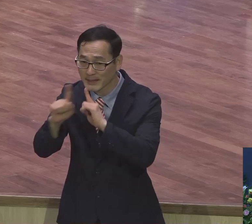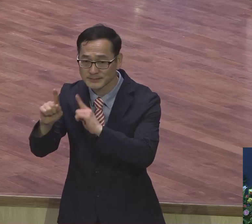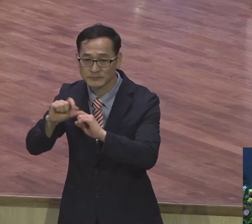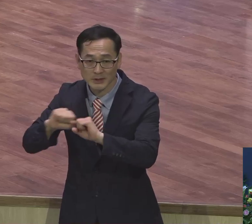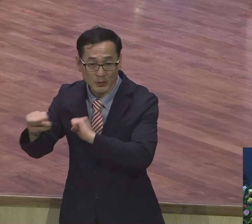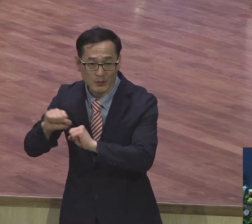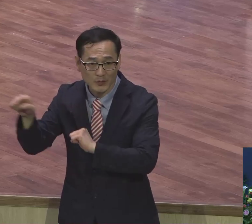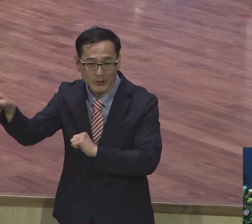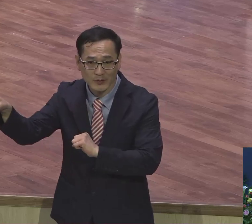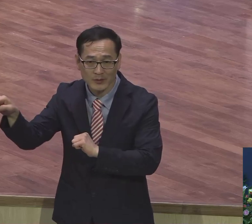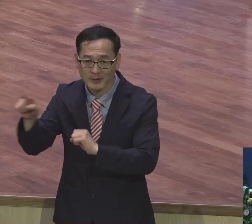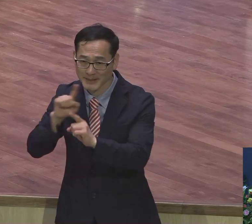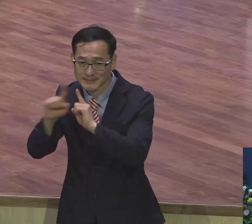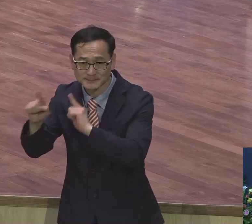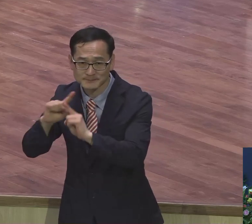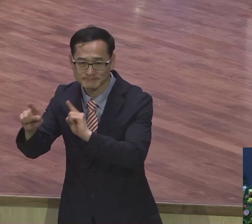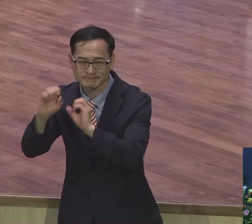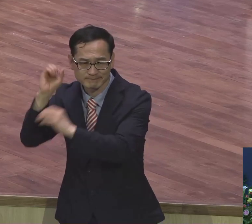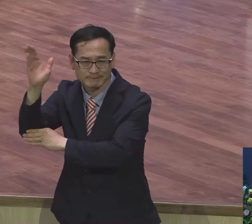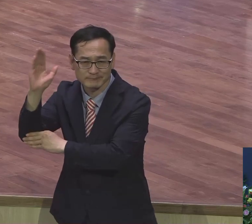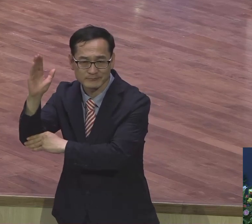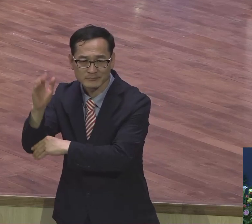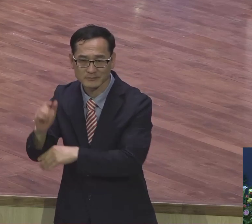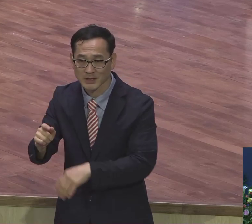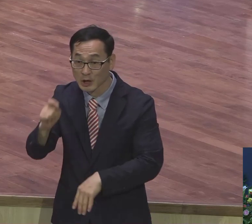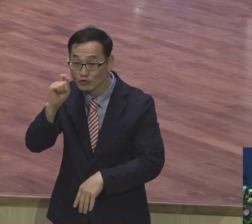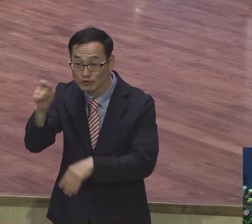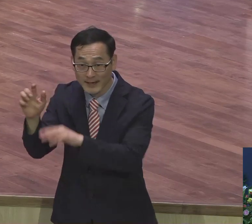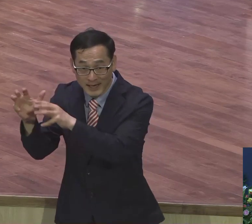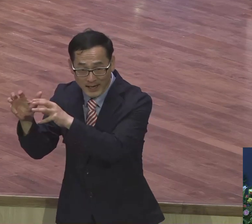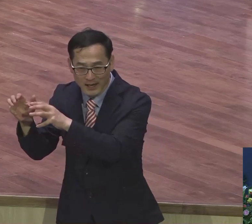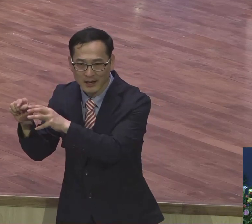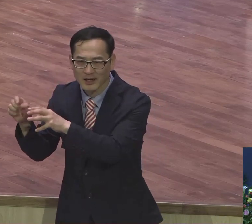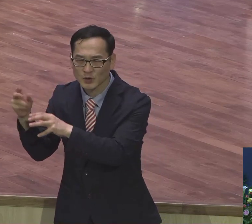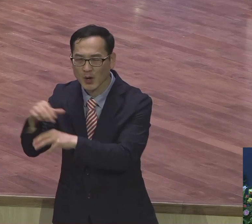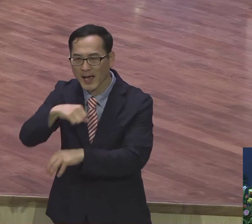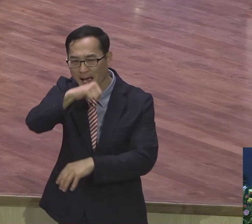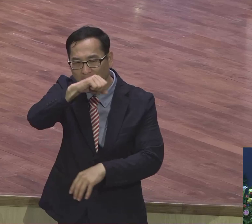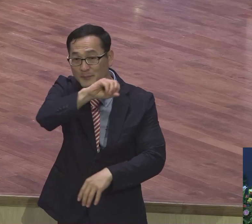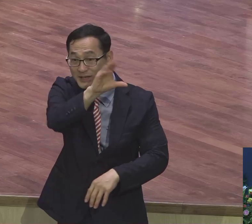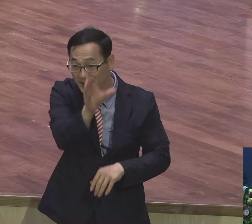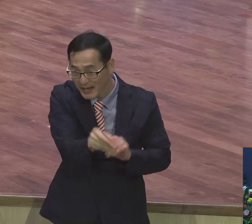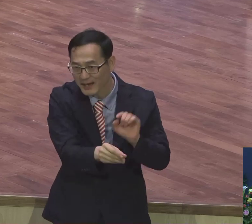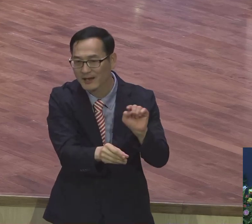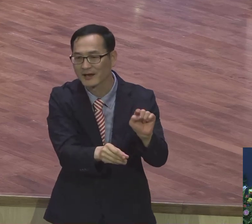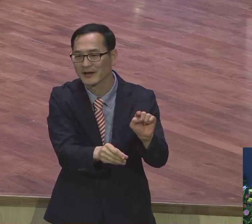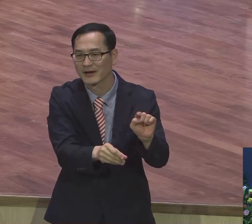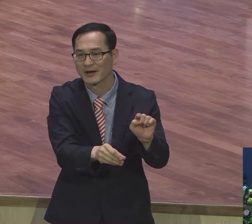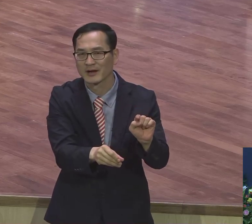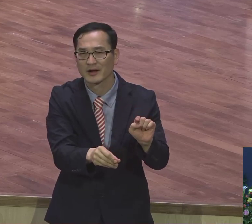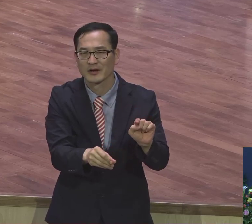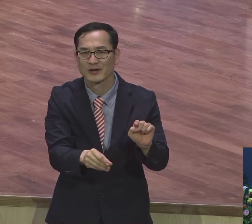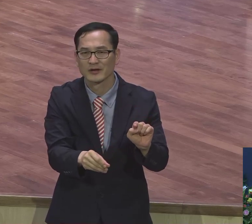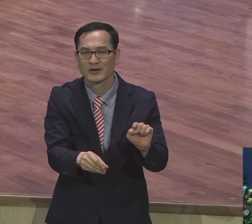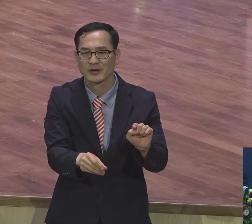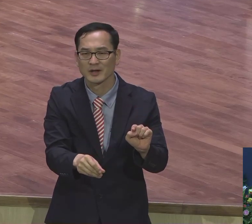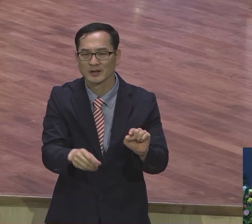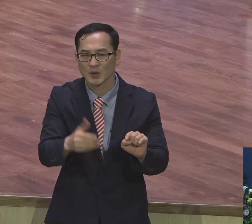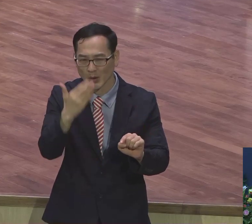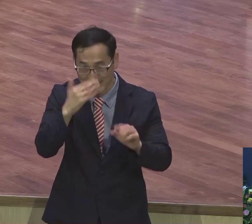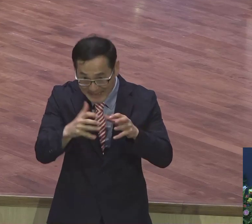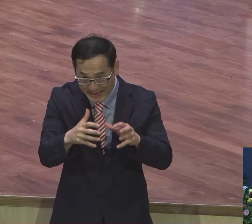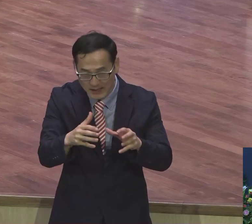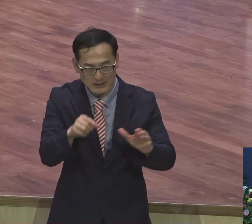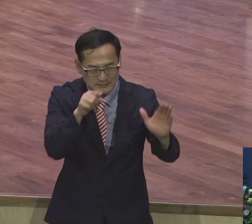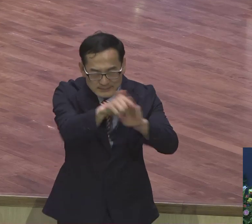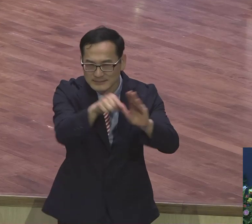떠나뿐에 사역하지만. 이게 뭐 전혀 우크라나뿐만 아니라. 저 아프리카. 아프리카를 해서 제가 심지어 이스라엘까지